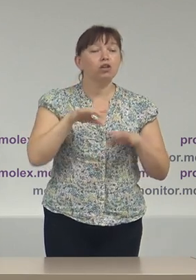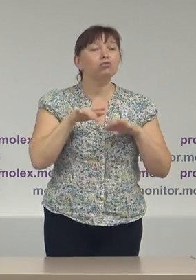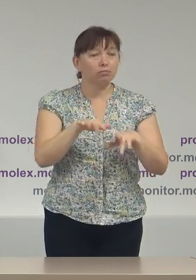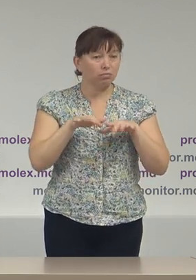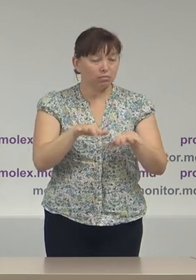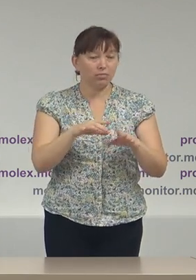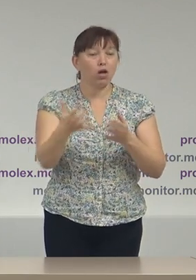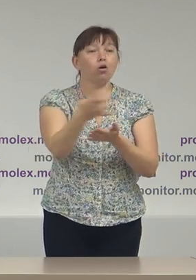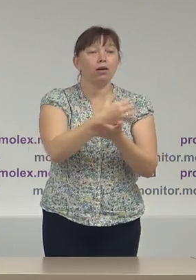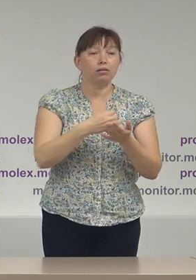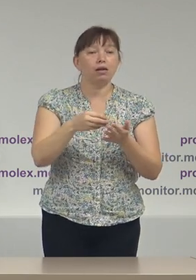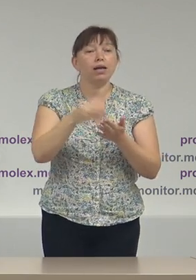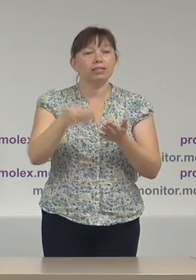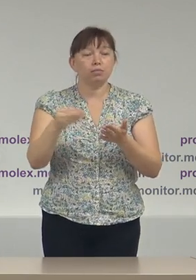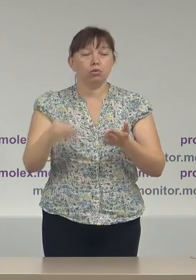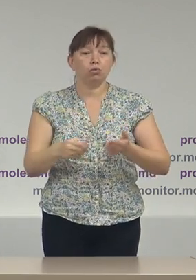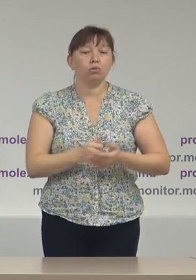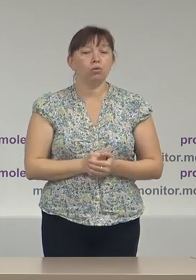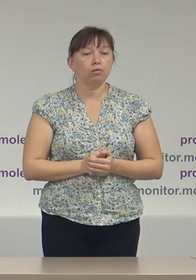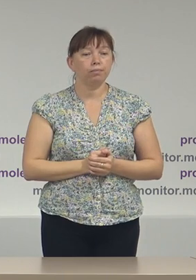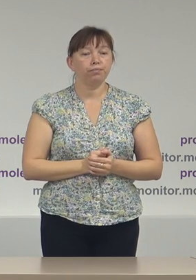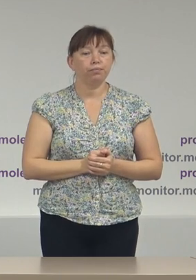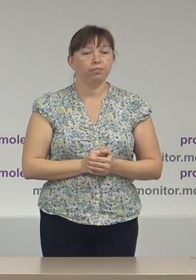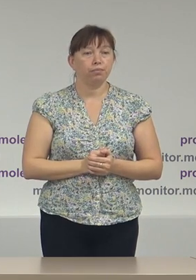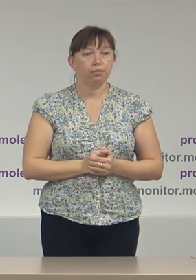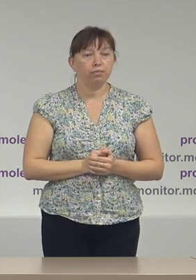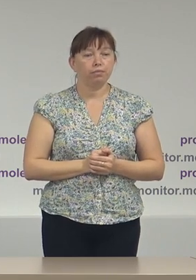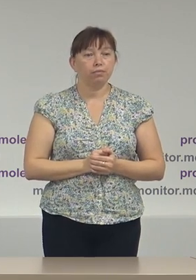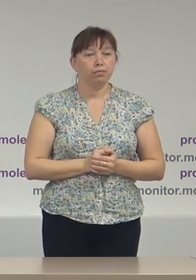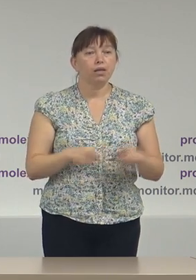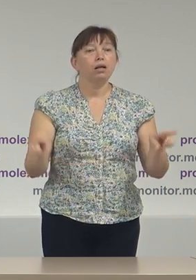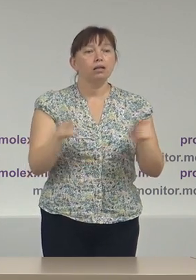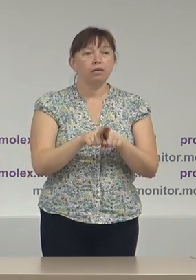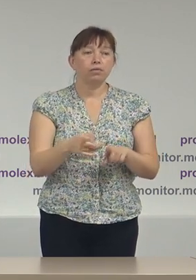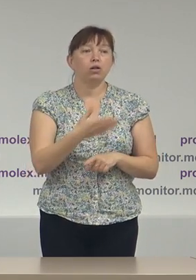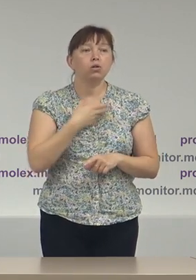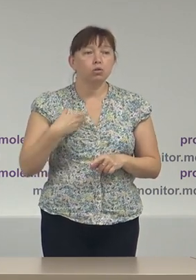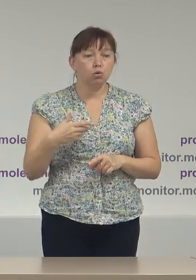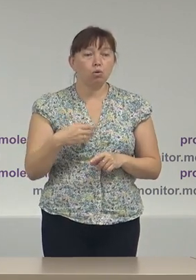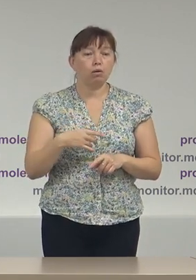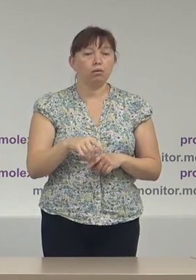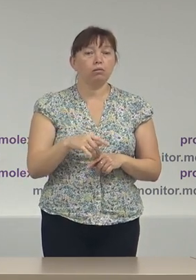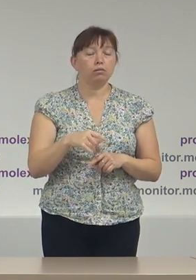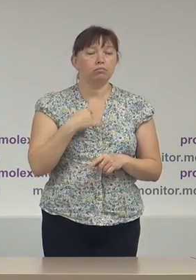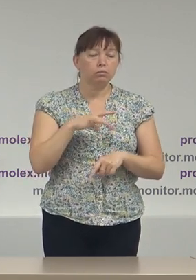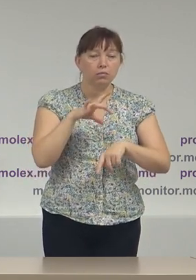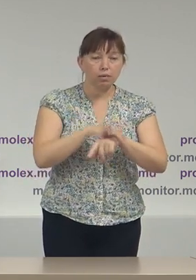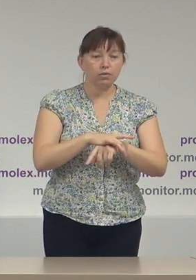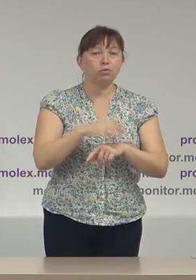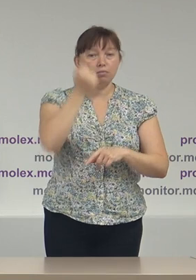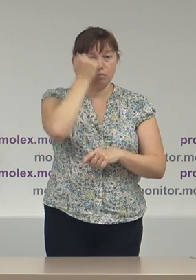de colectare a semnaturilor. La fel, noi am atestat prin intermediul